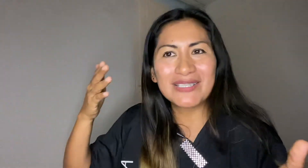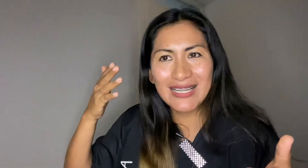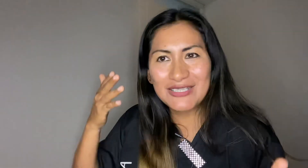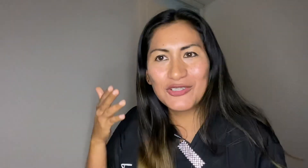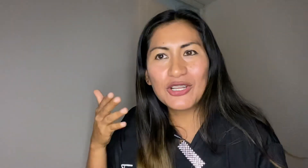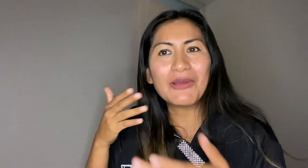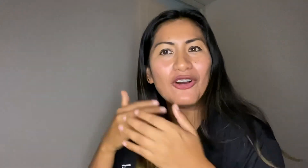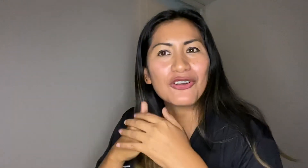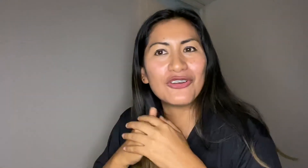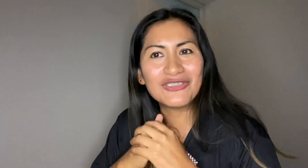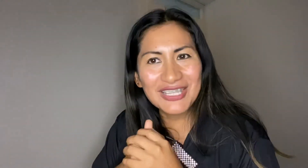relaciono mejor contigo.